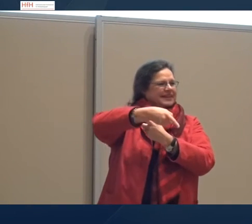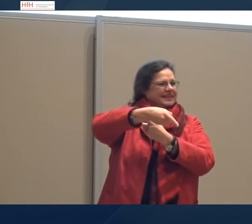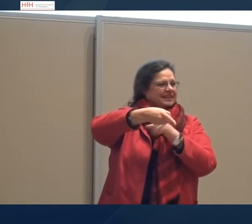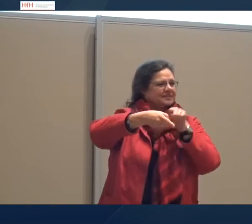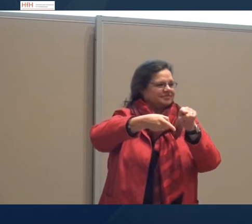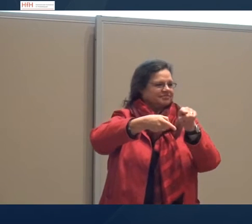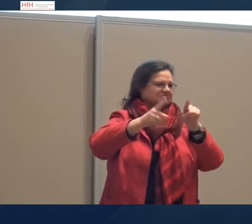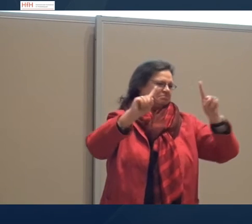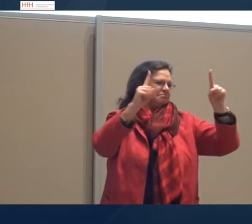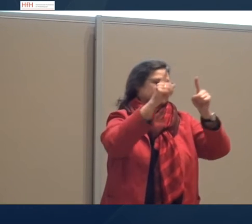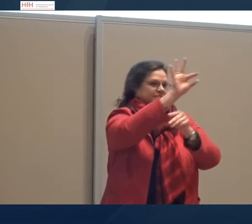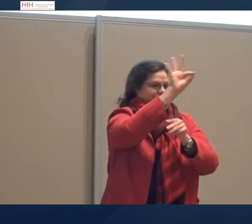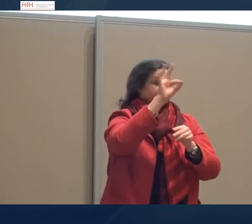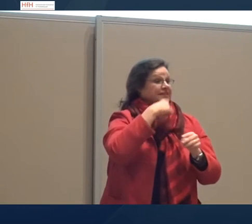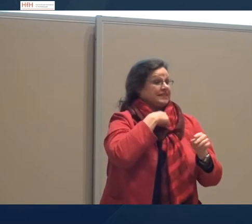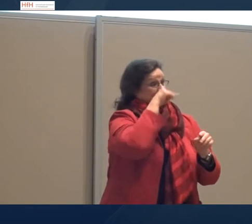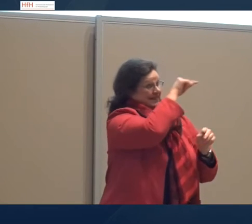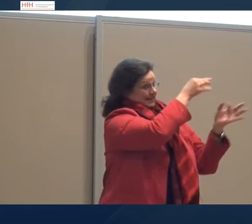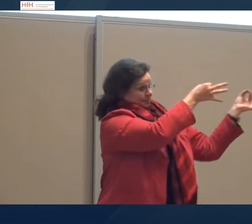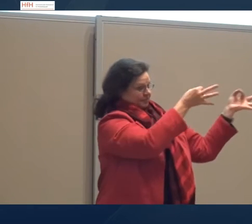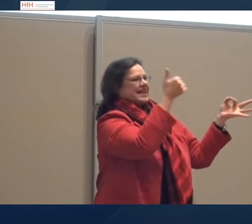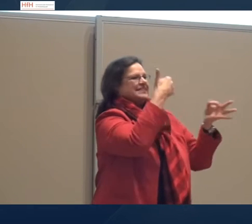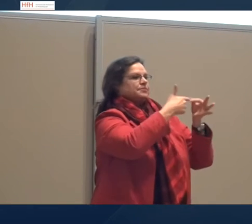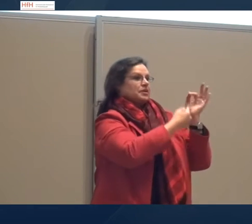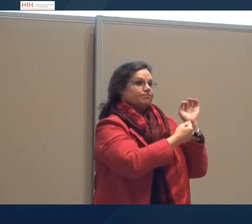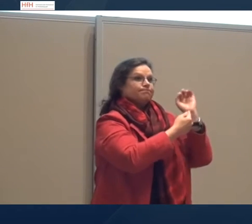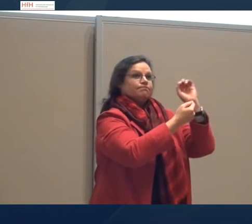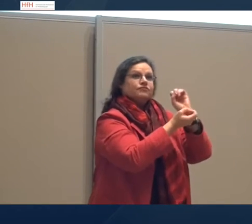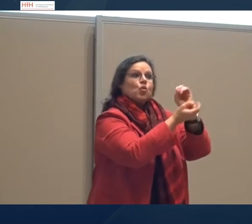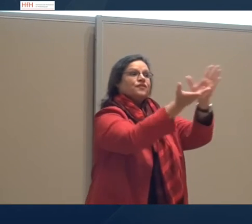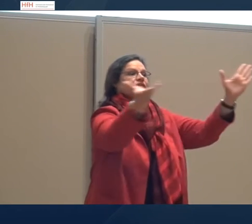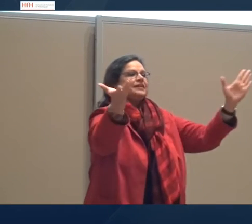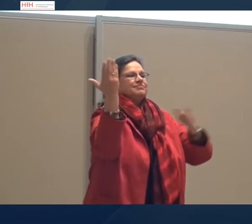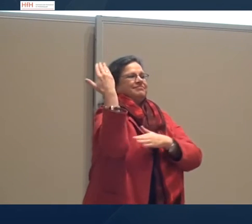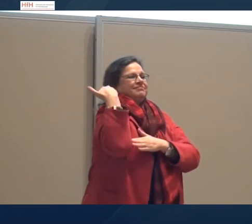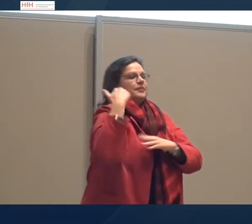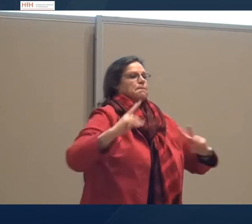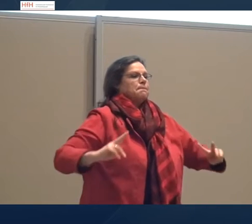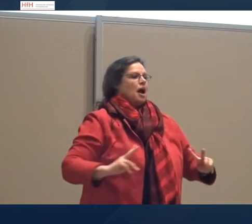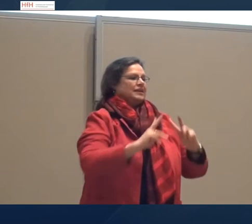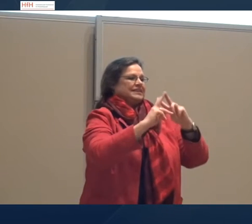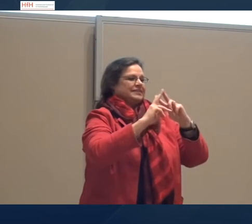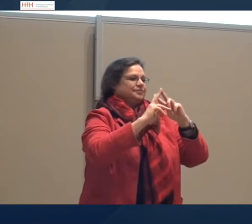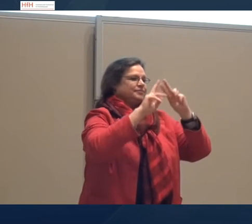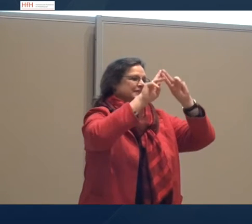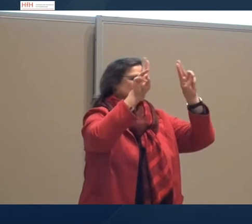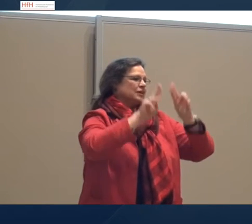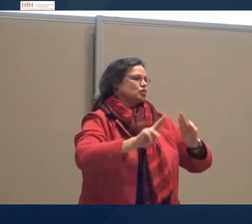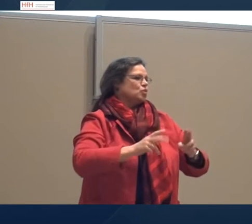COP, COP genannt. Und dieses möchte ich übernehmen und das muss jetzt wirklich gezeigt werden. Das erste Mal öffentlich wurde